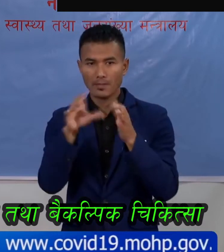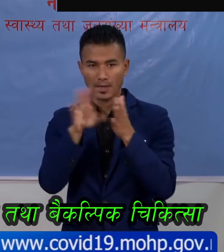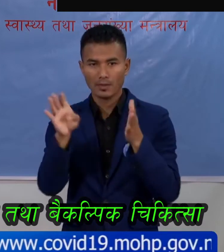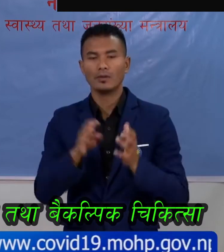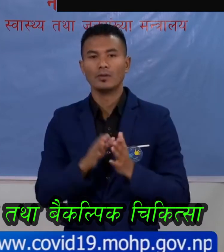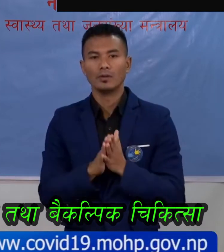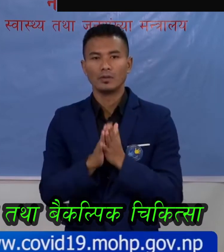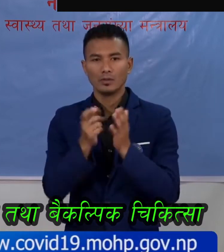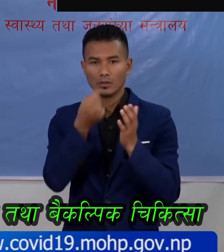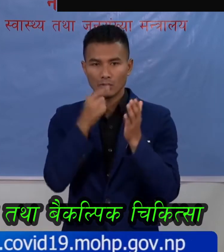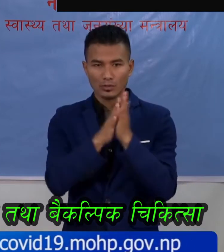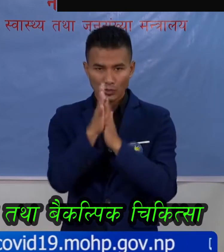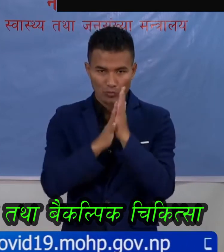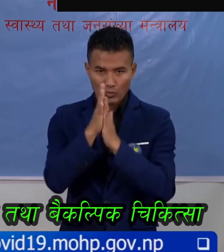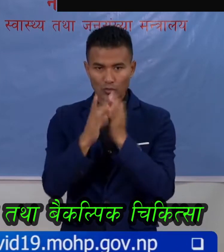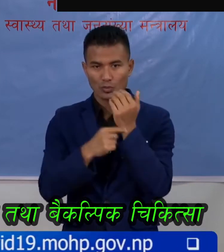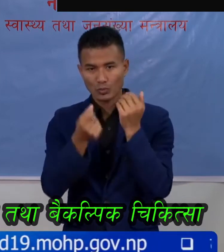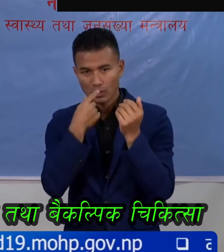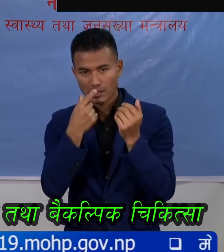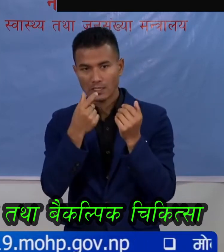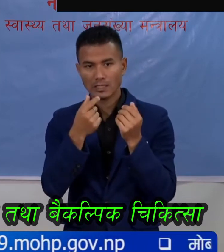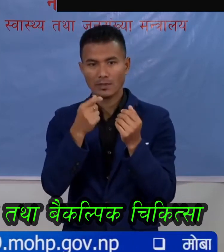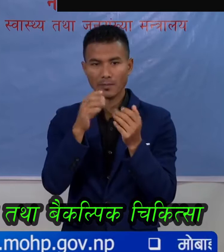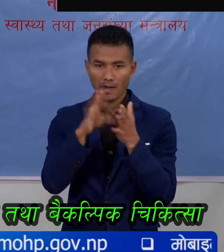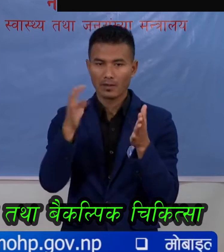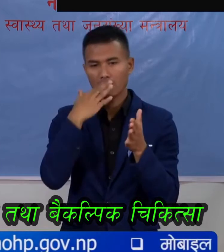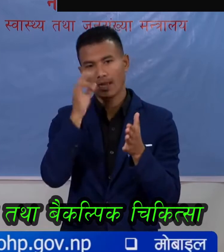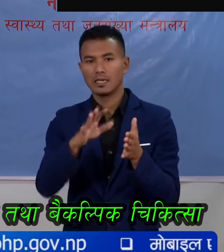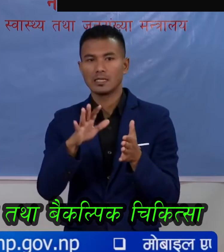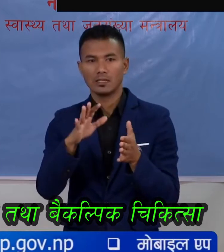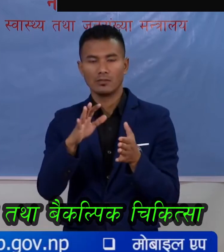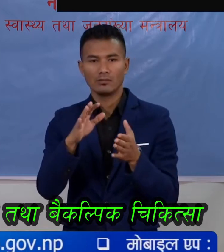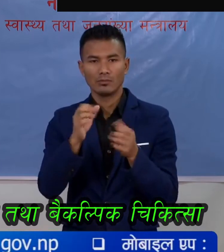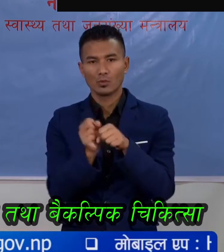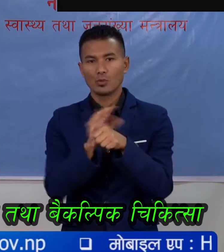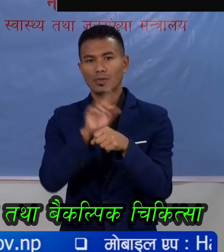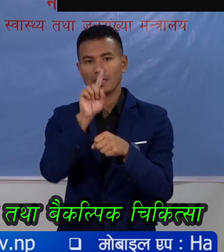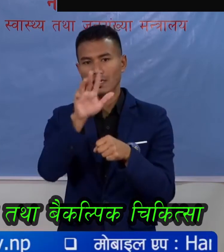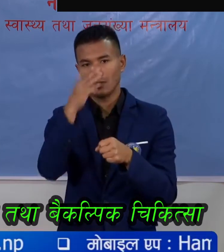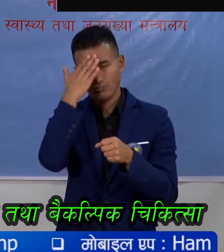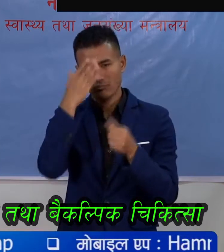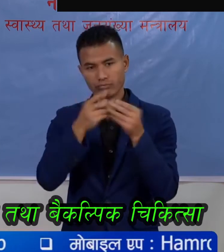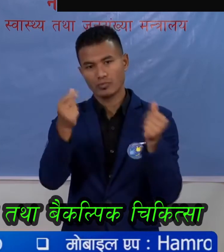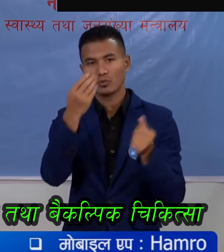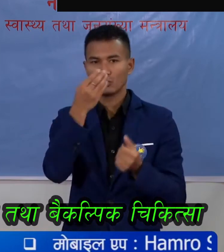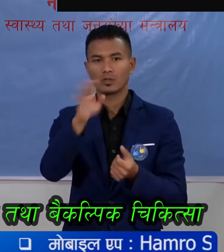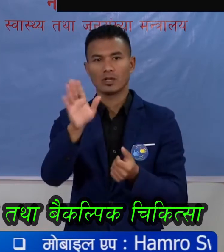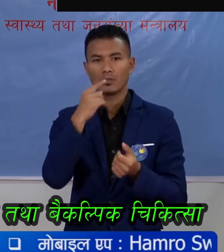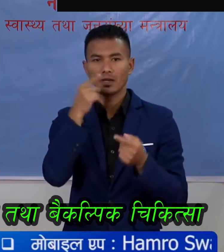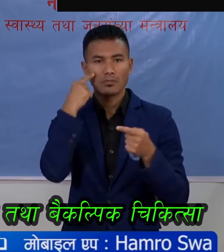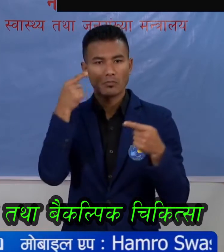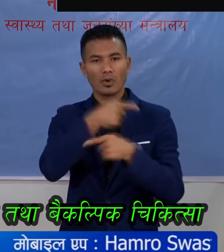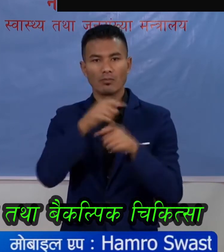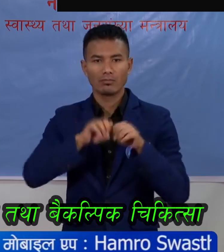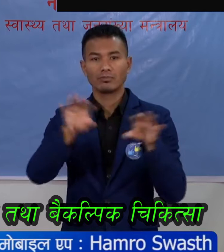जडी बुटी आयरुएद आउसदी बाटा गयारंटी का साथ COVID-19 रोग निको पार्छू पनी ब्रह्म